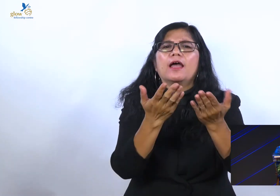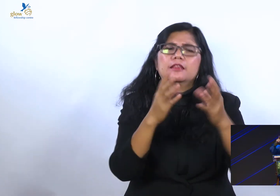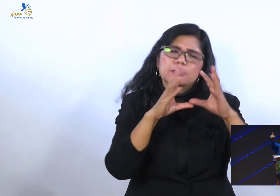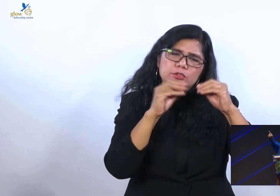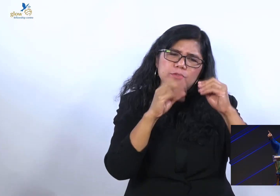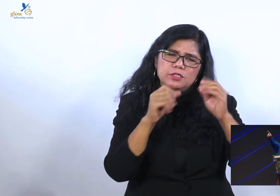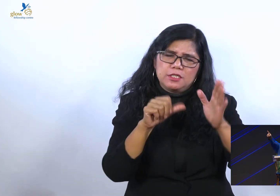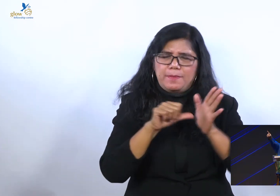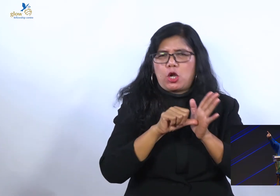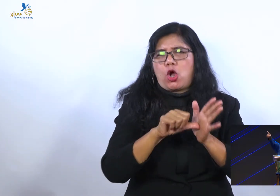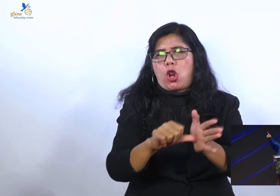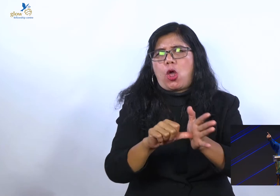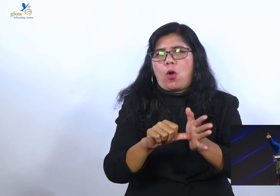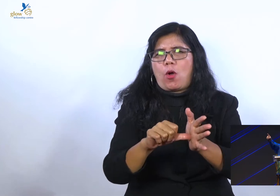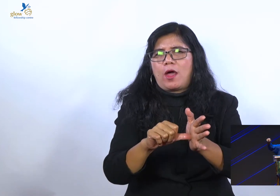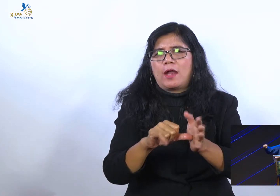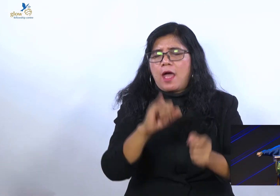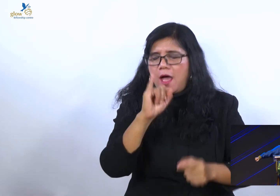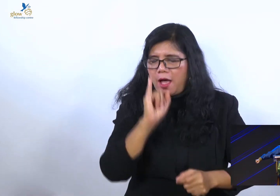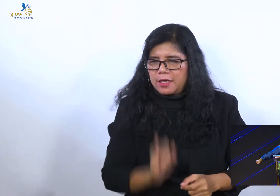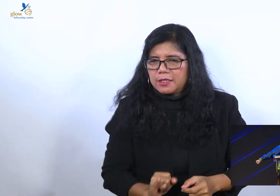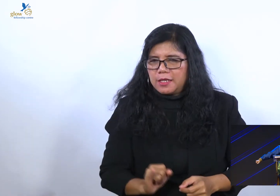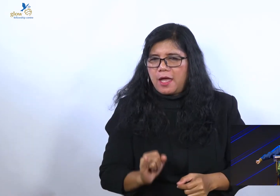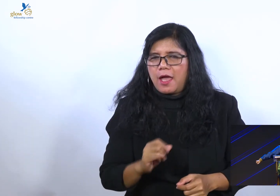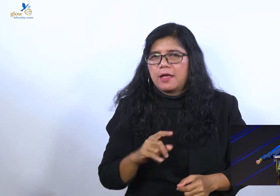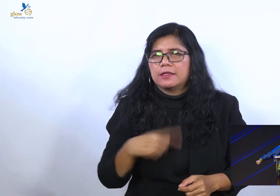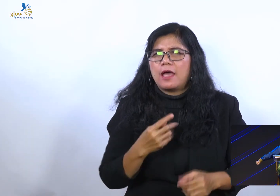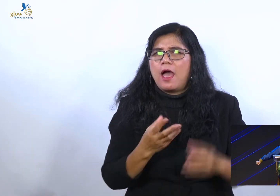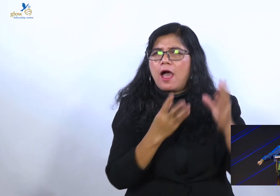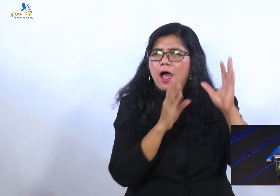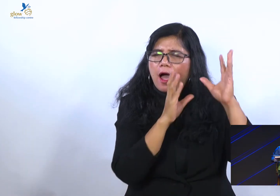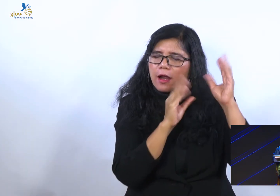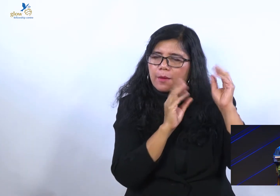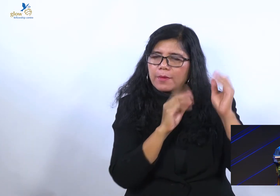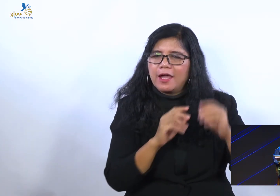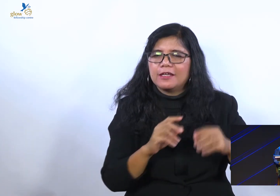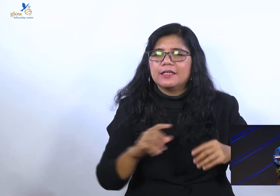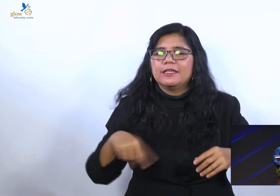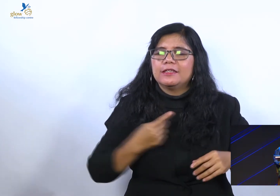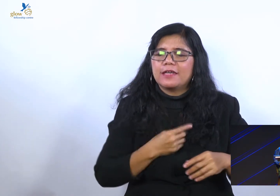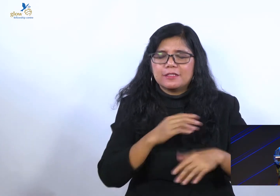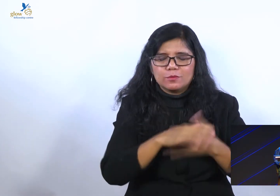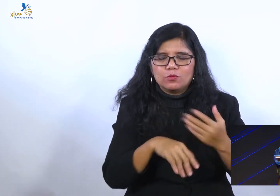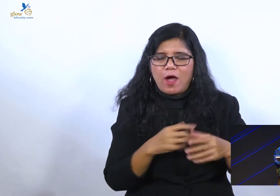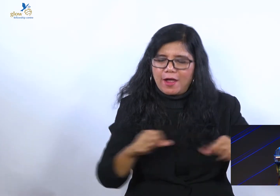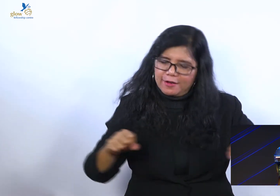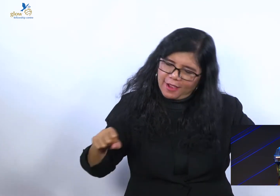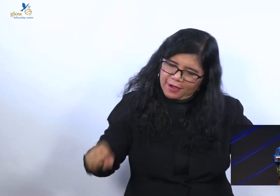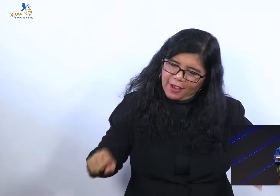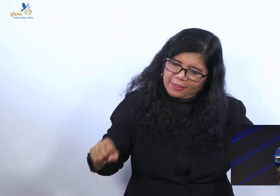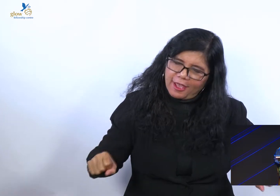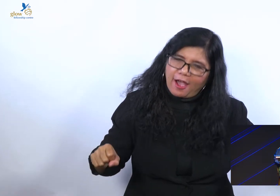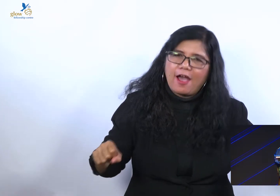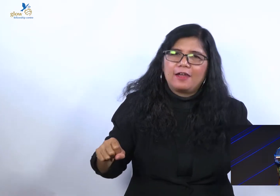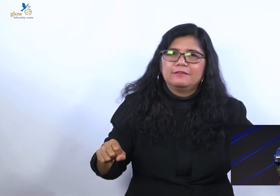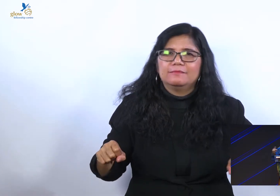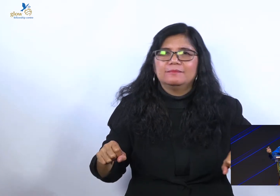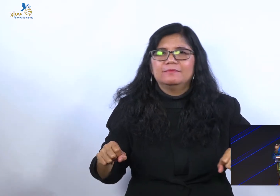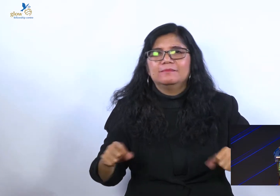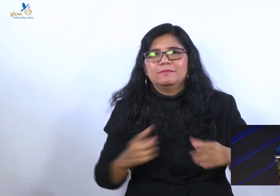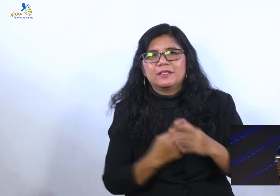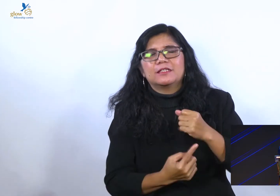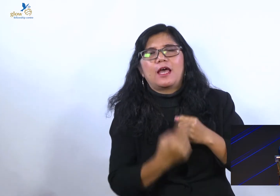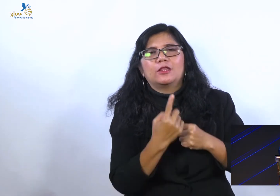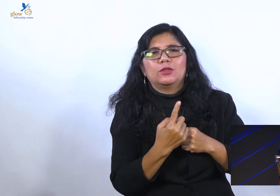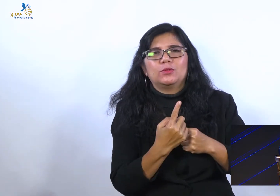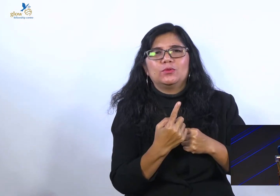Karena hari akhirnya yang kita harapkan. Kita semua dapat bergandengan tangan. Denominasi boleh berbeda. Pandangan boleh berbeda.